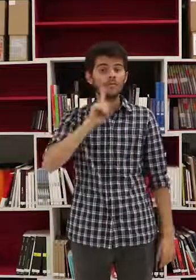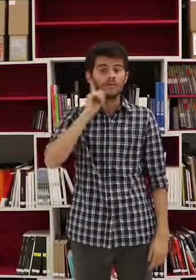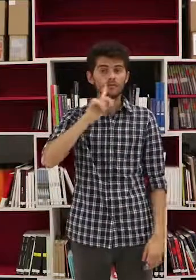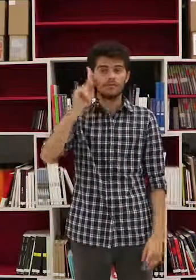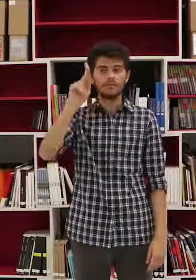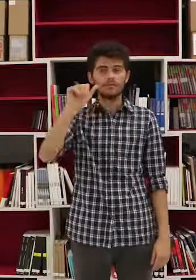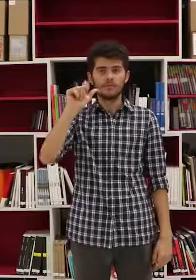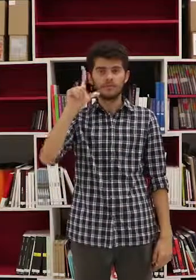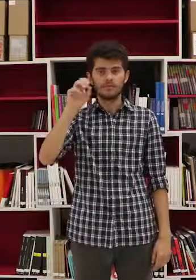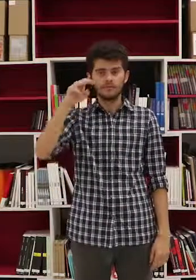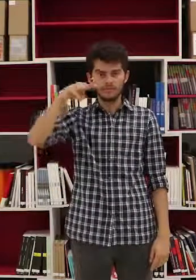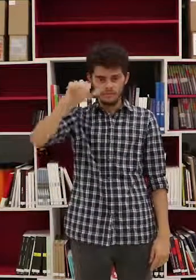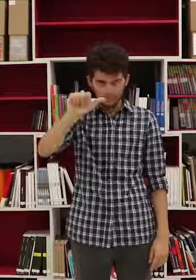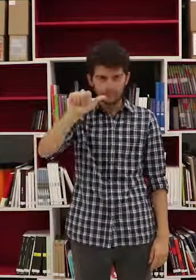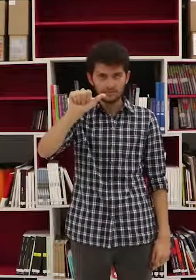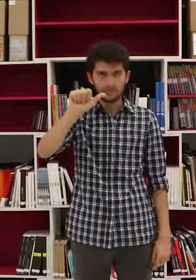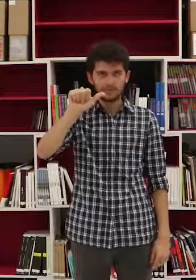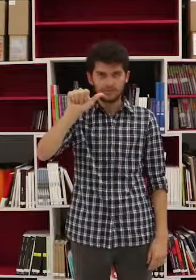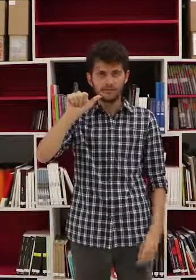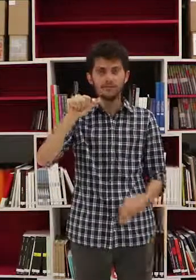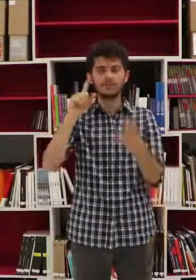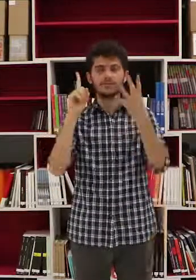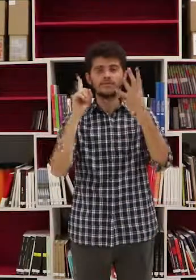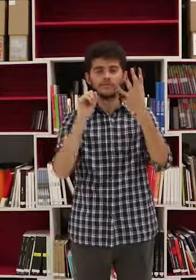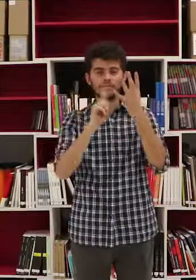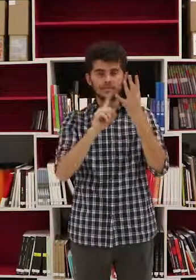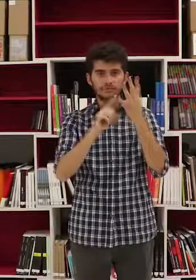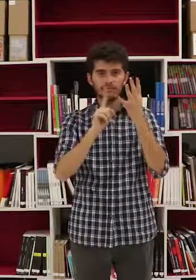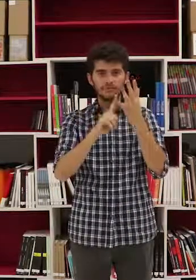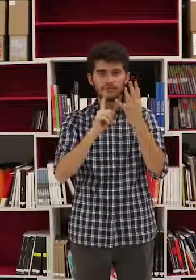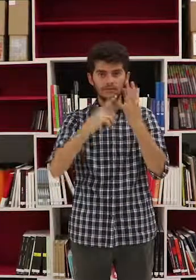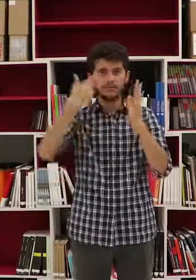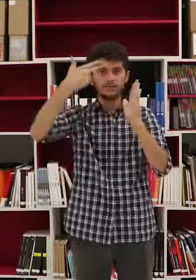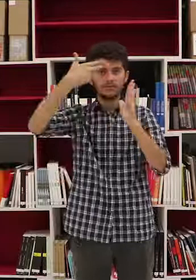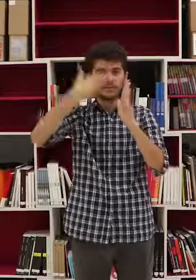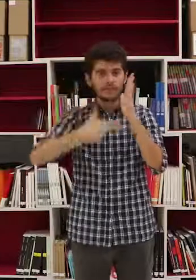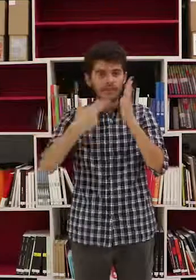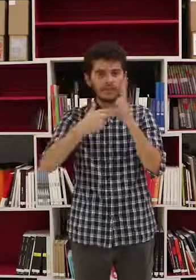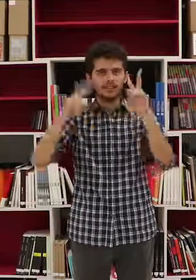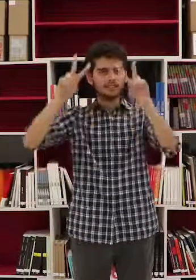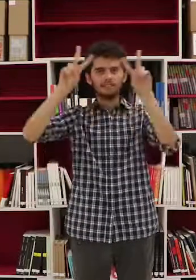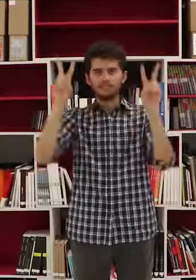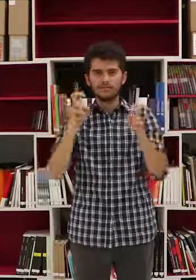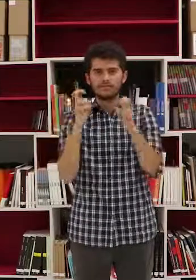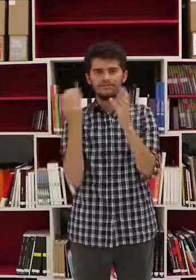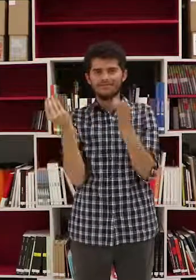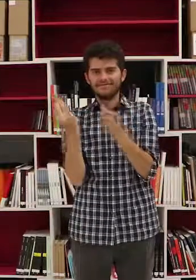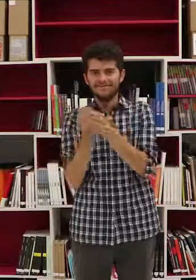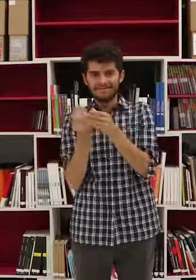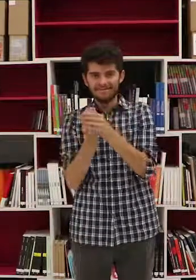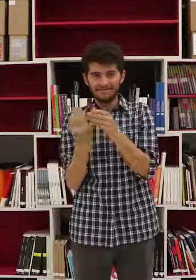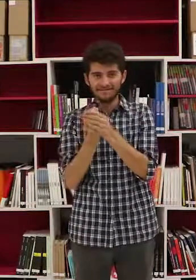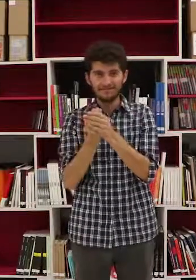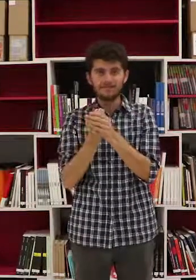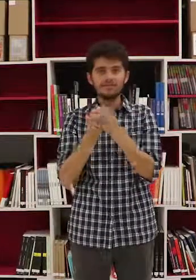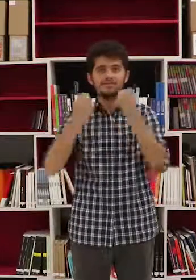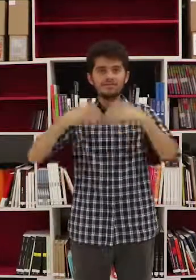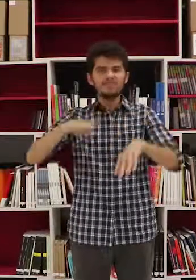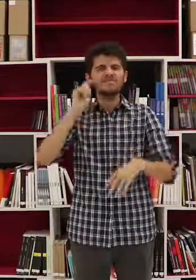Taller en busca de la privacidad perdida, con Sibeli Oliveira. El 11 de octubre,